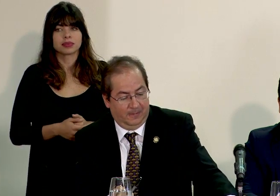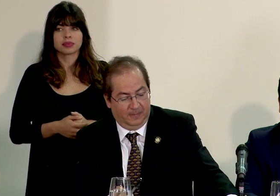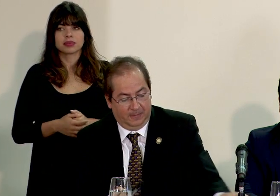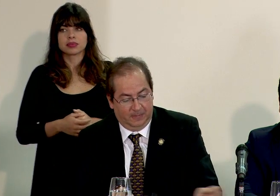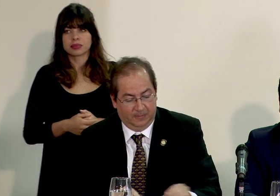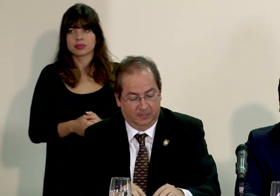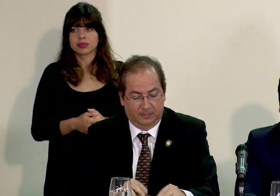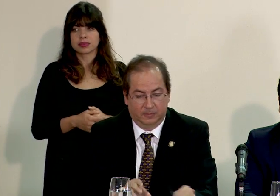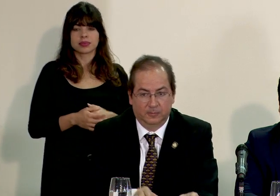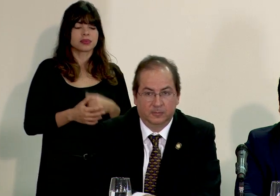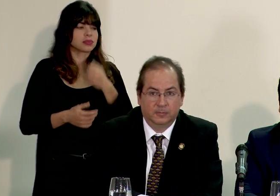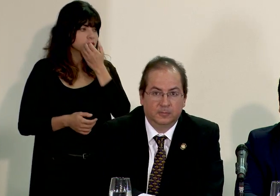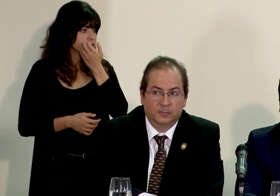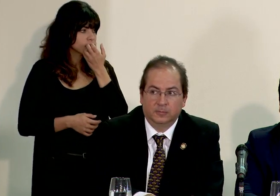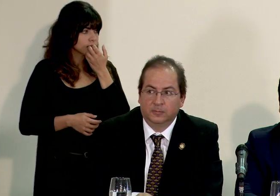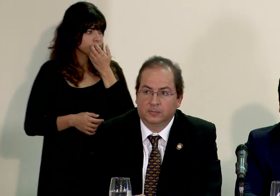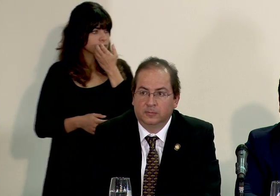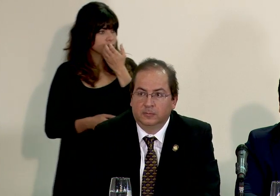Ronnie por favor